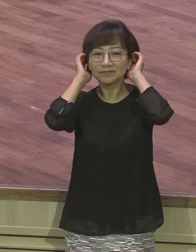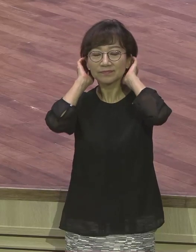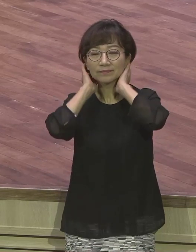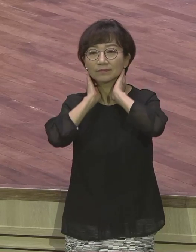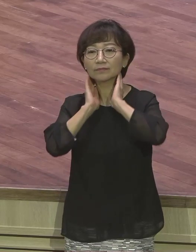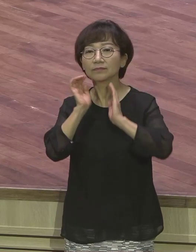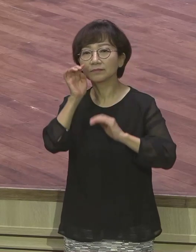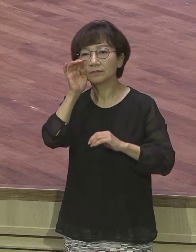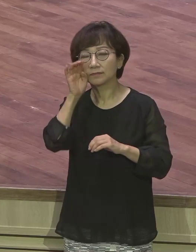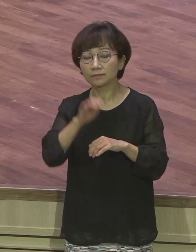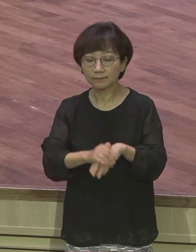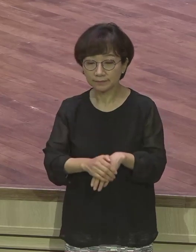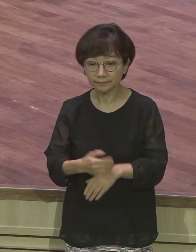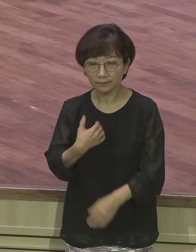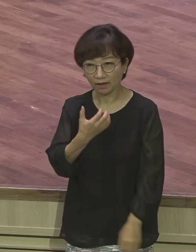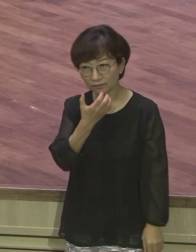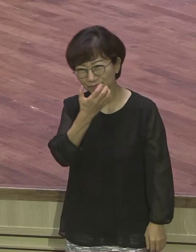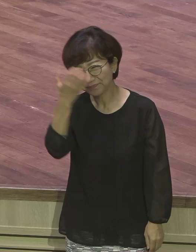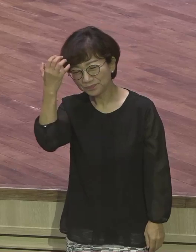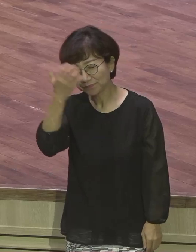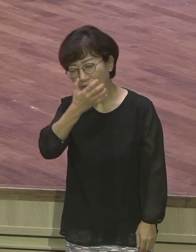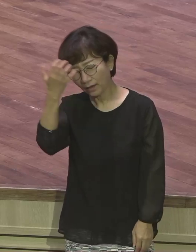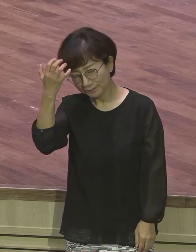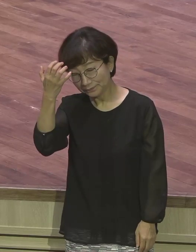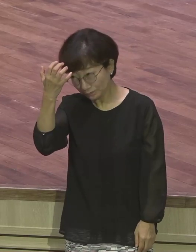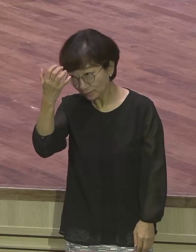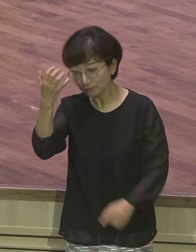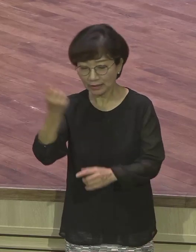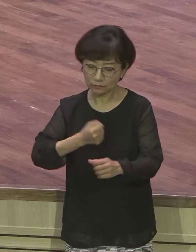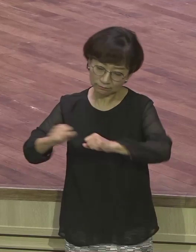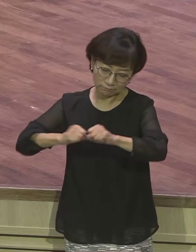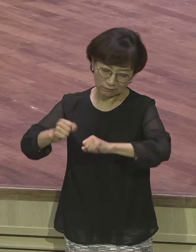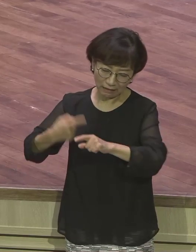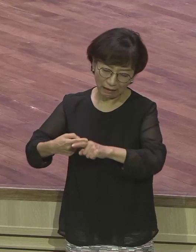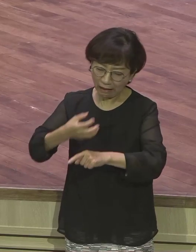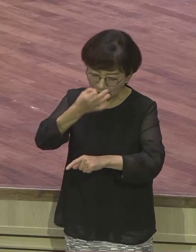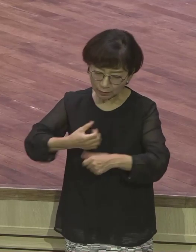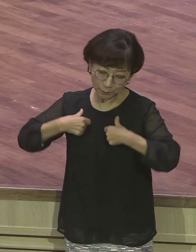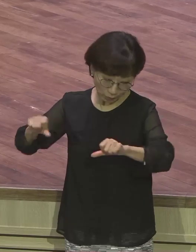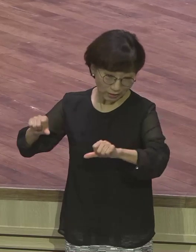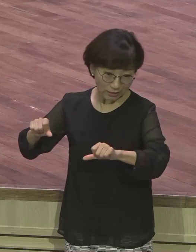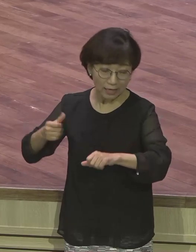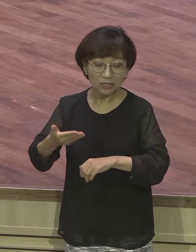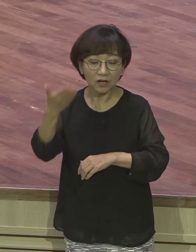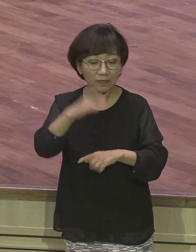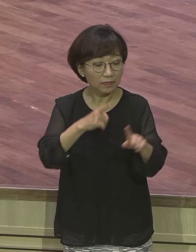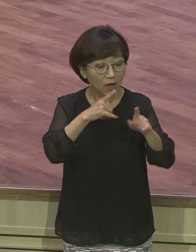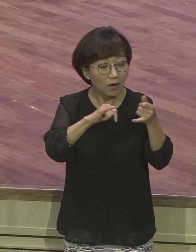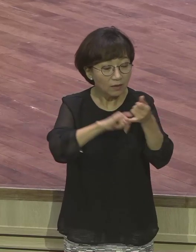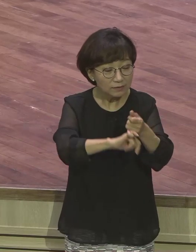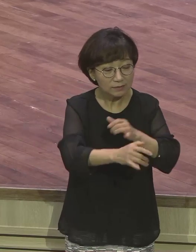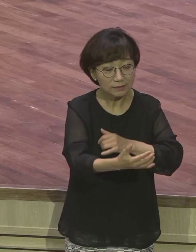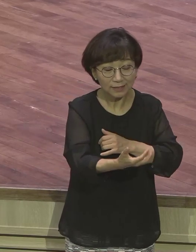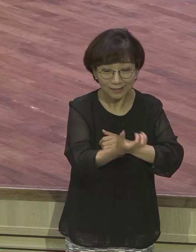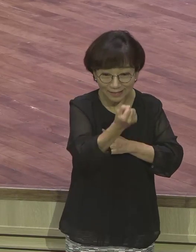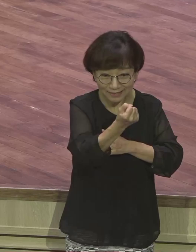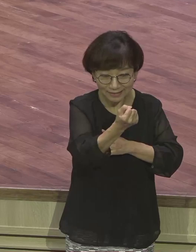꿈을 꾸었는데 내가 하다가 너무 힘들면 안 해버려요. 그런데 은약적 꿈을 가진 은약적 비전을 가진 사람은요.